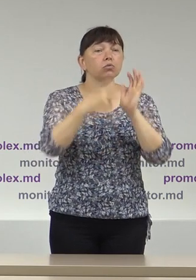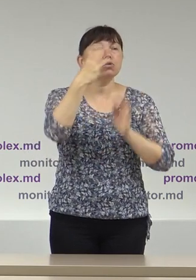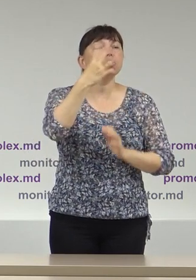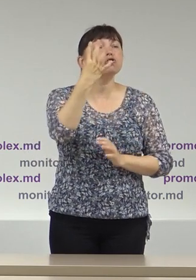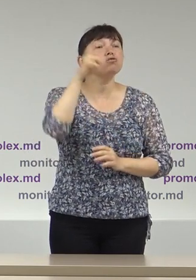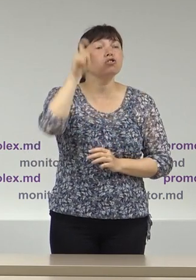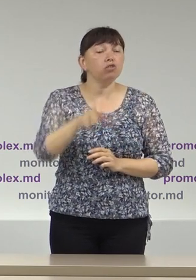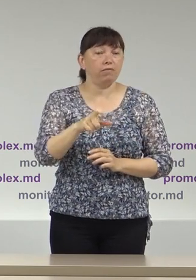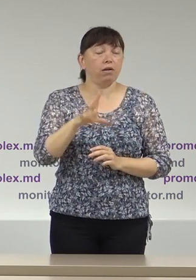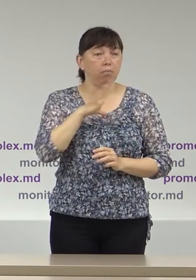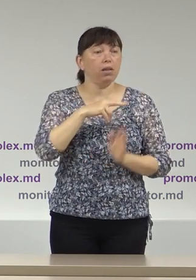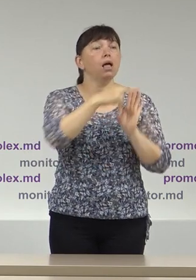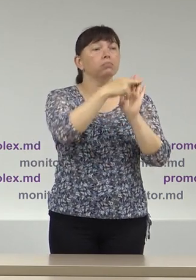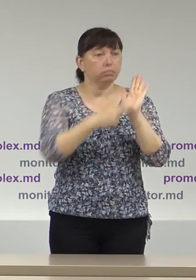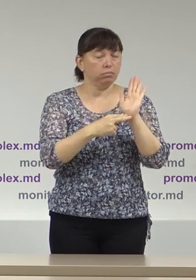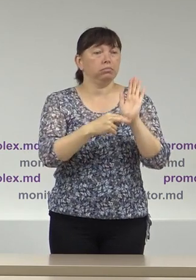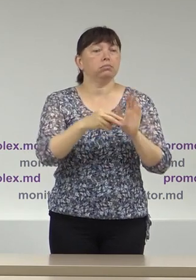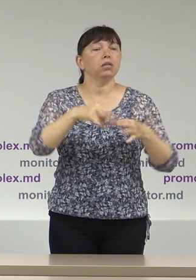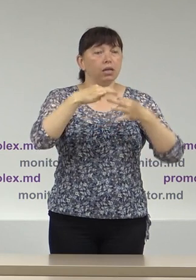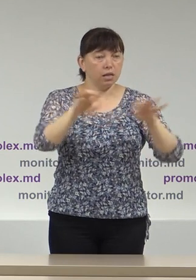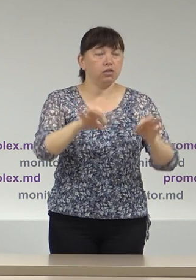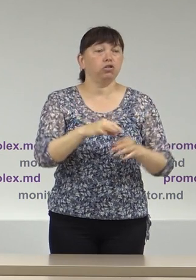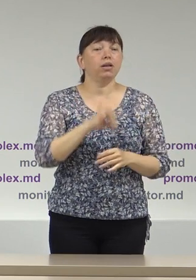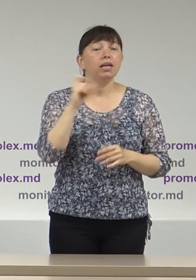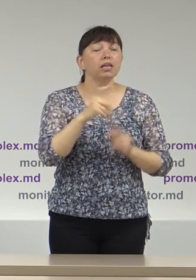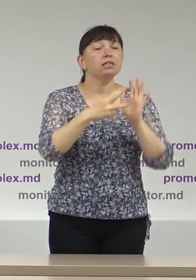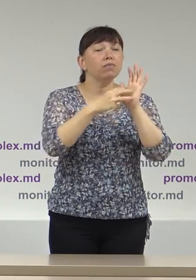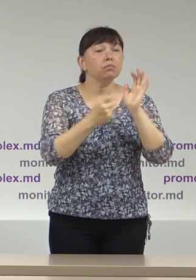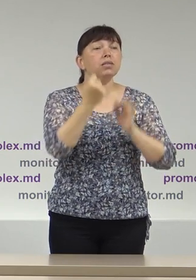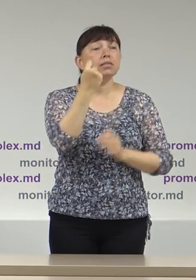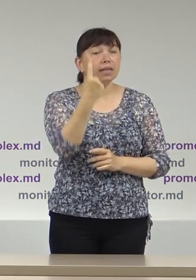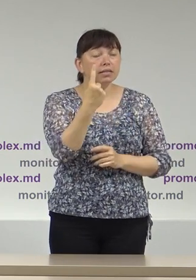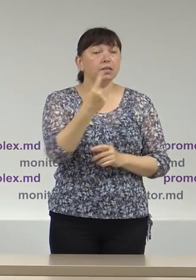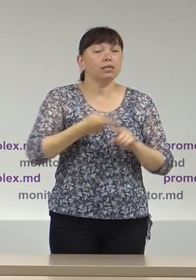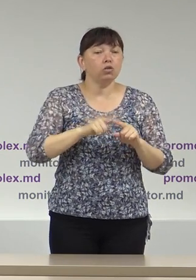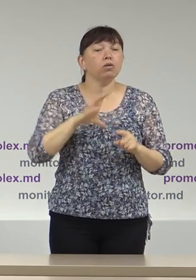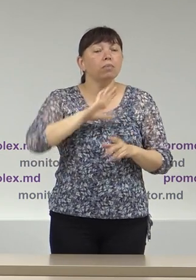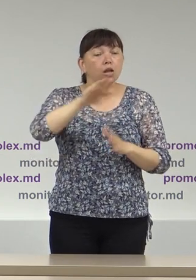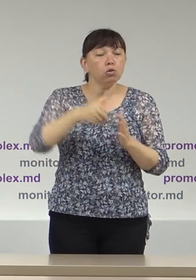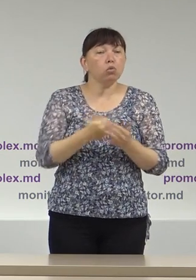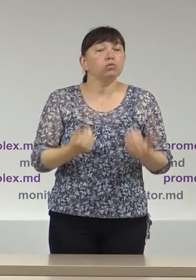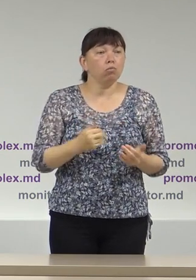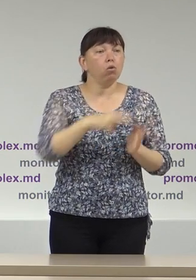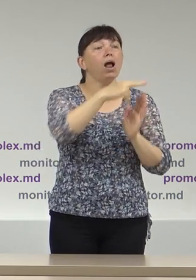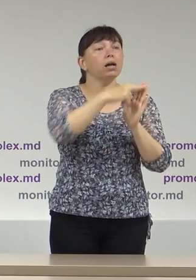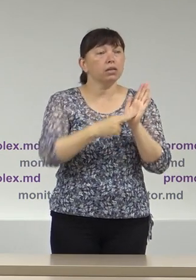de observatori, din totalul de 811 care au fost până în prezent acreditați.